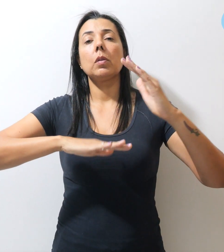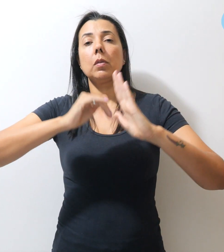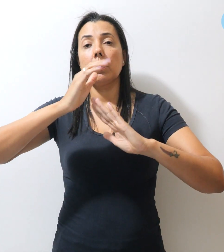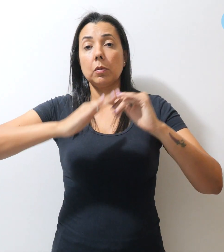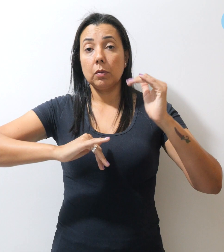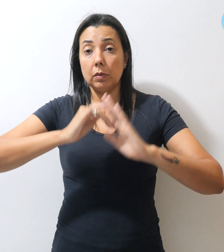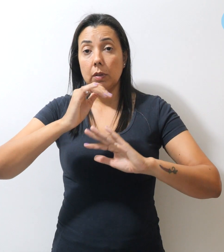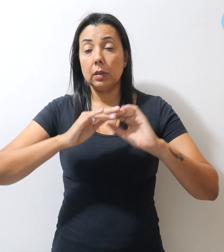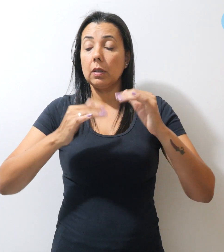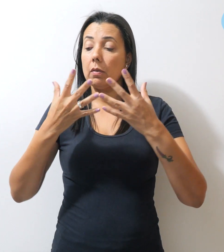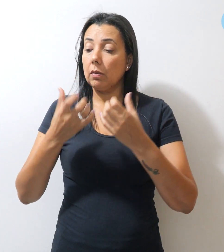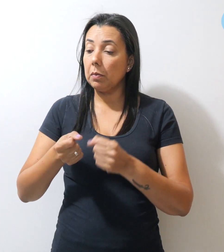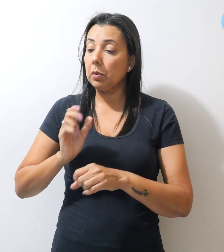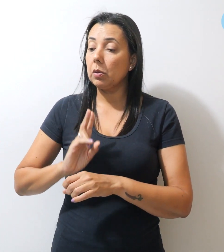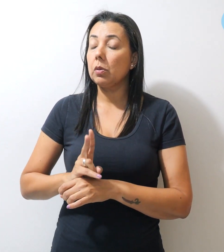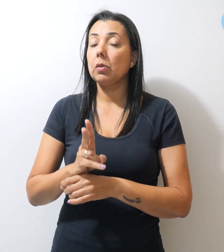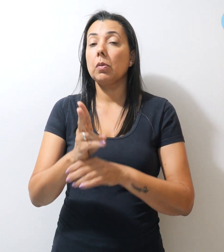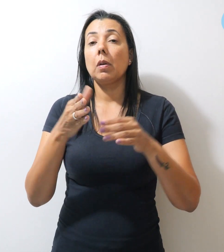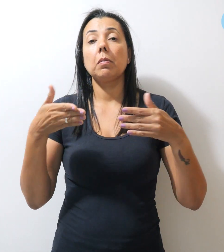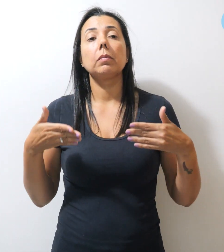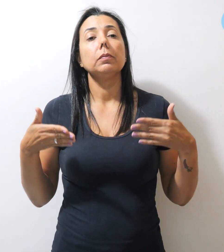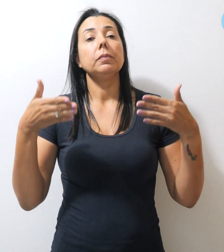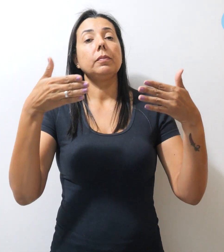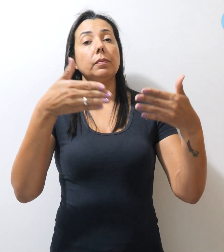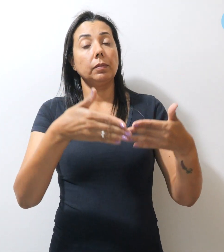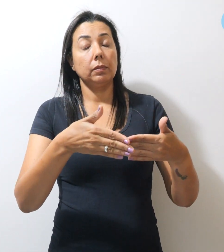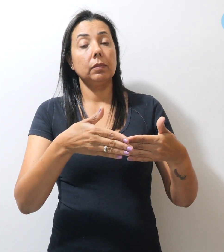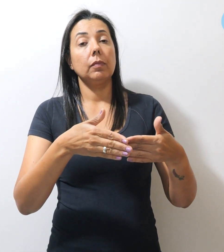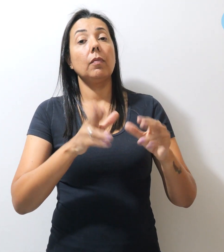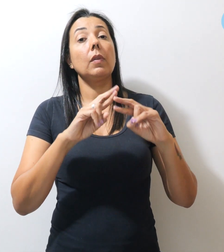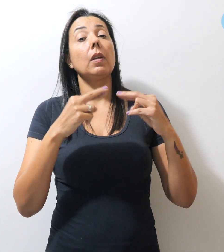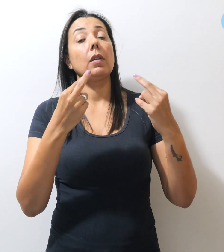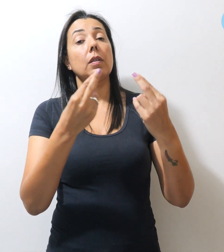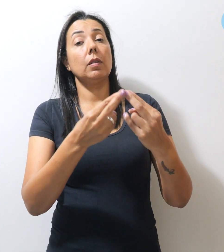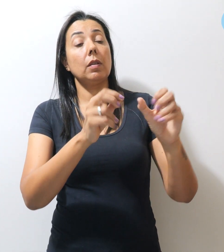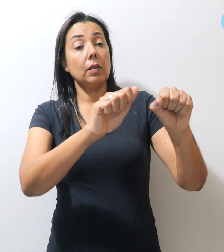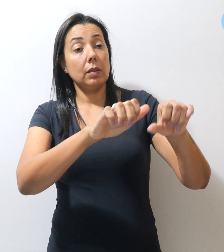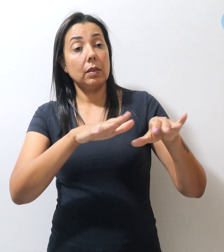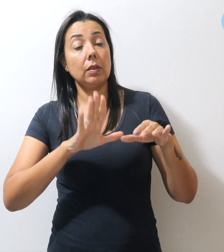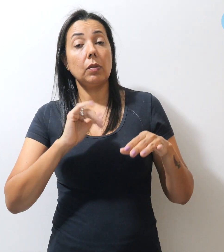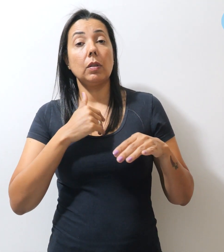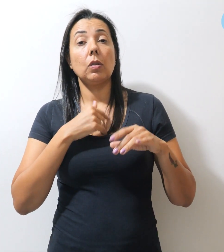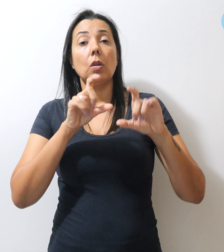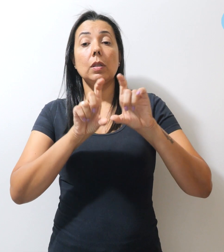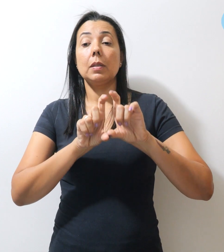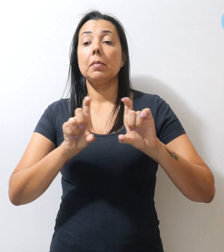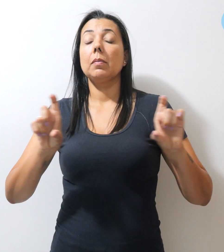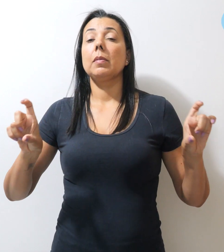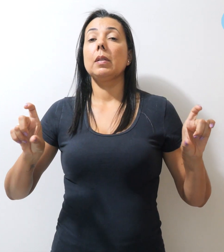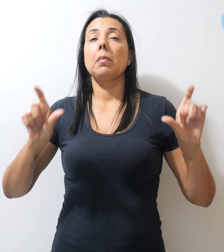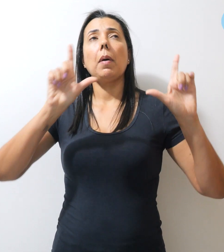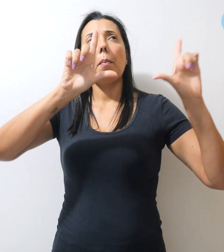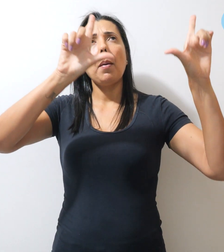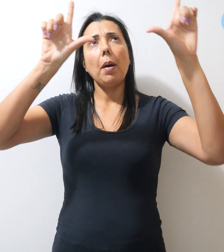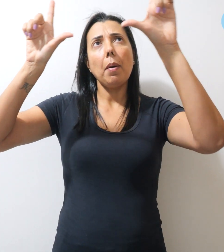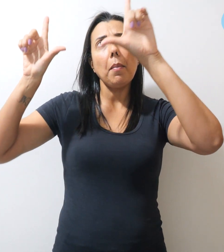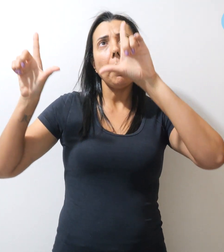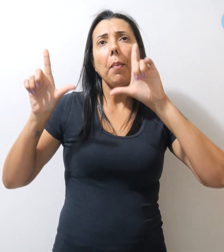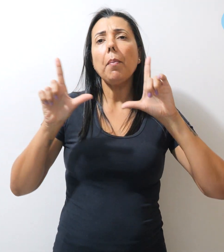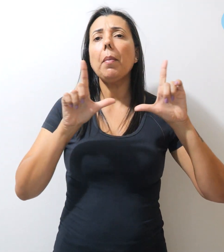Vamos continuar participando das assembleias com as nossas faixas, cartazes, placas e